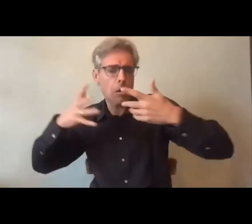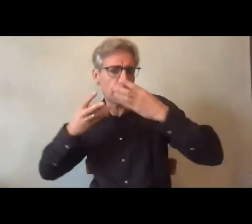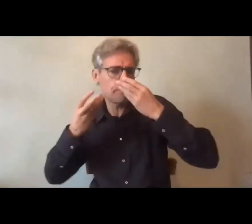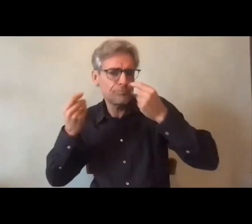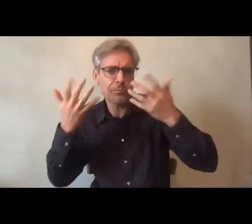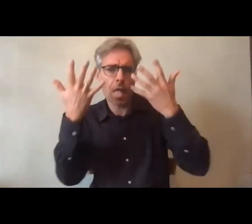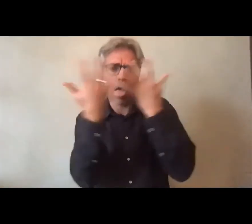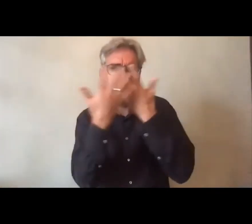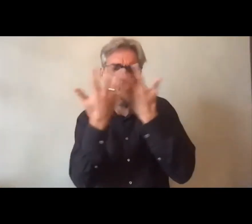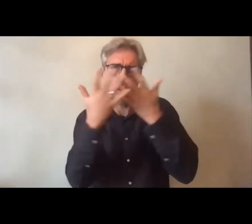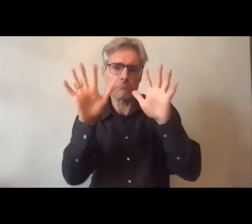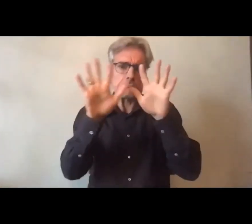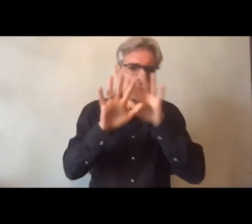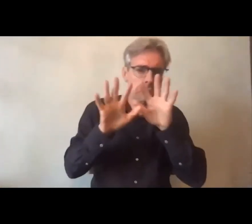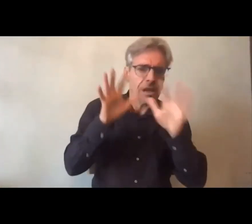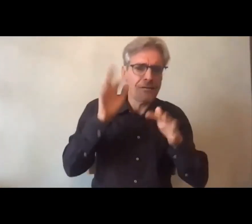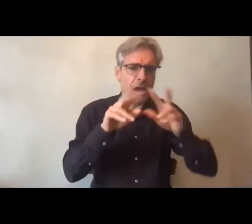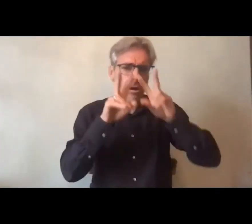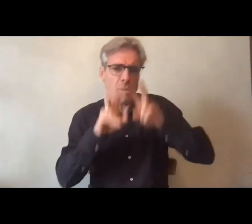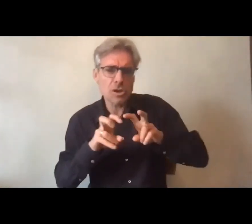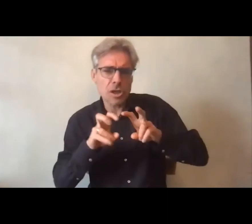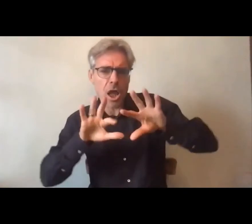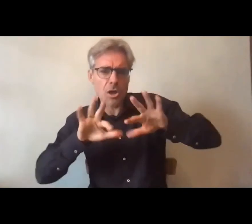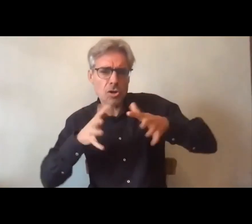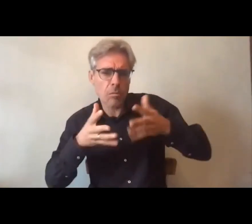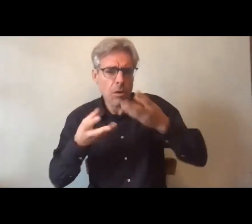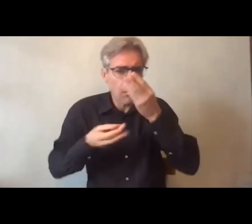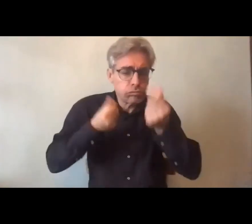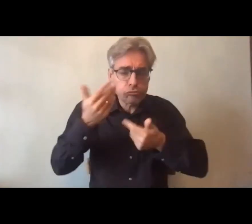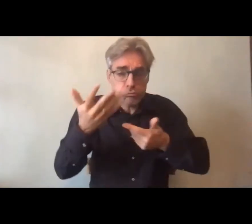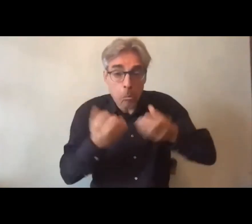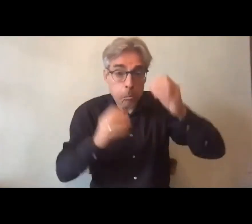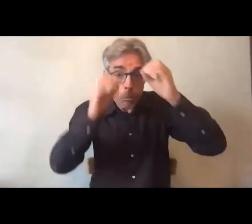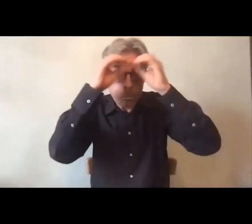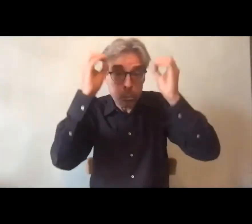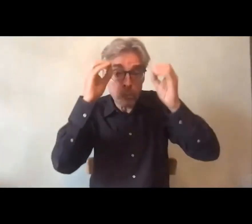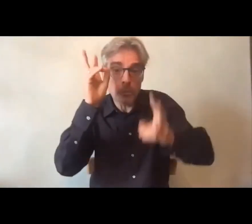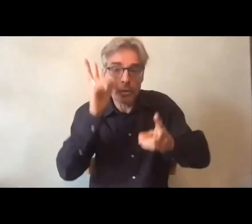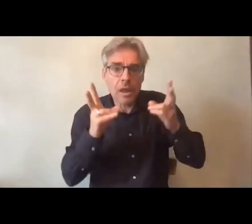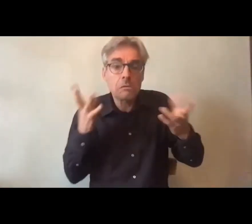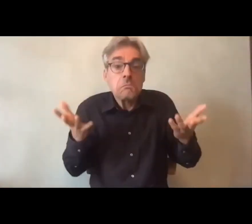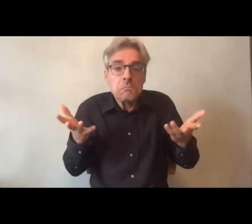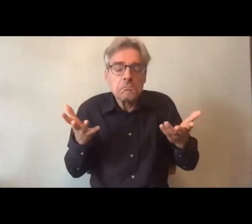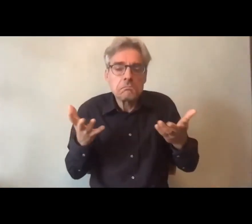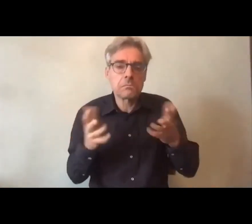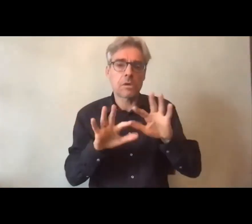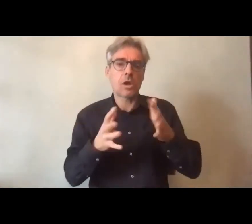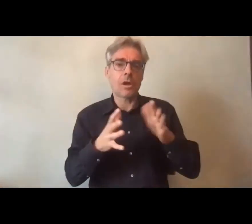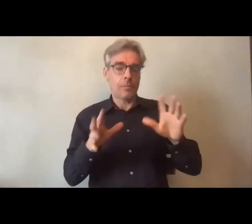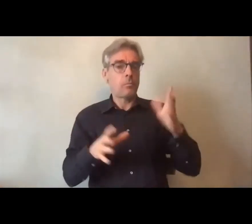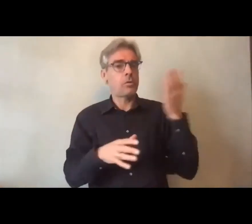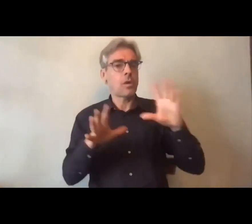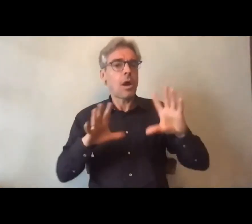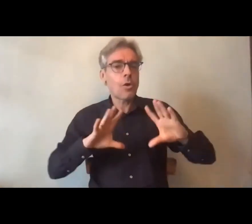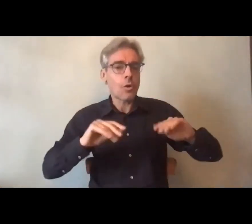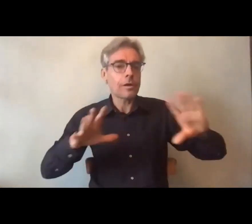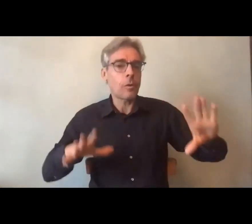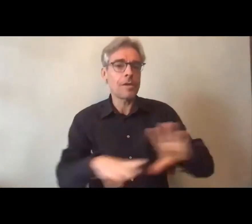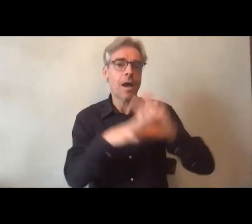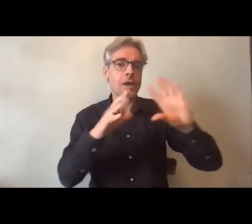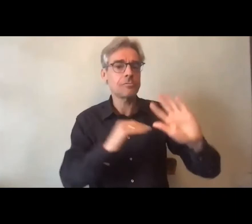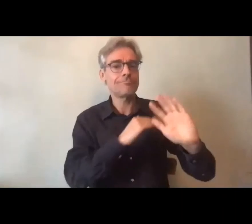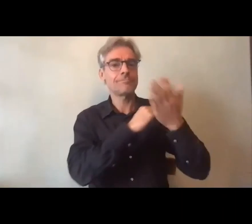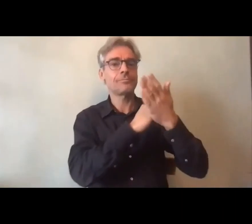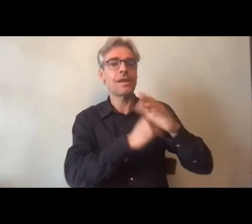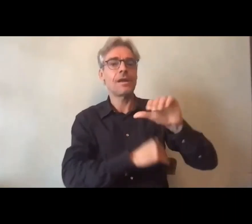des questions de recherche et avoir appréhendé ce sujet-là avec des voix fortes la